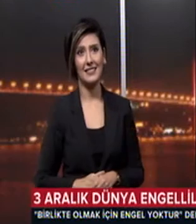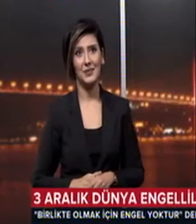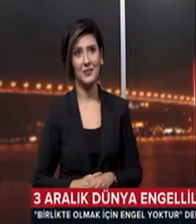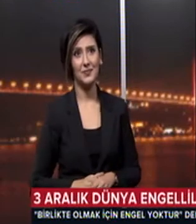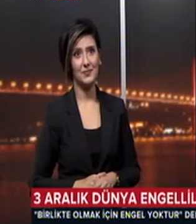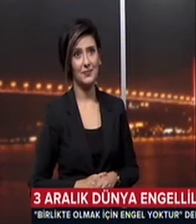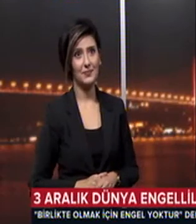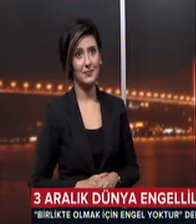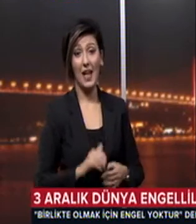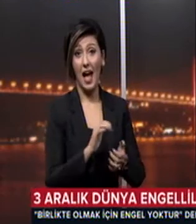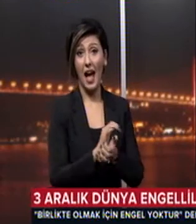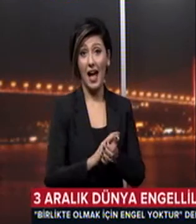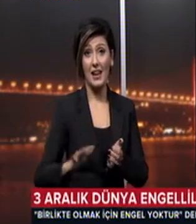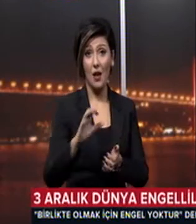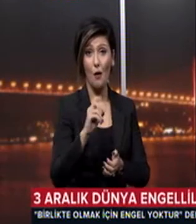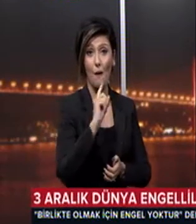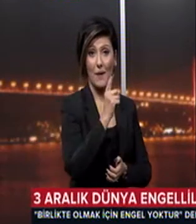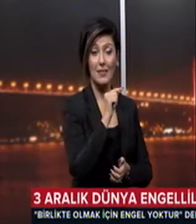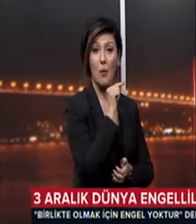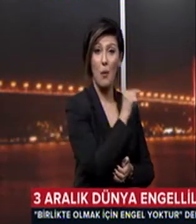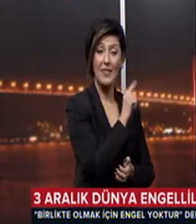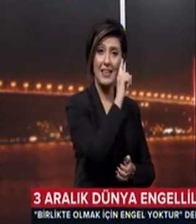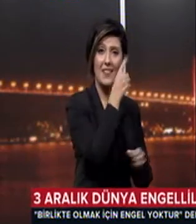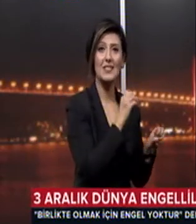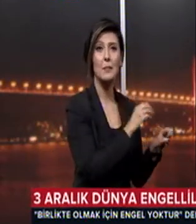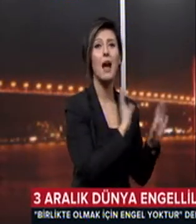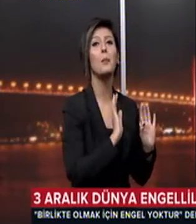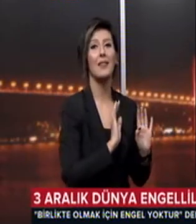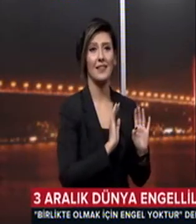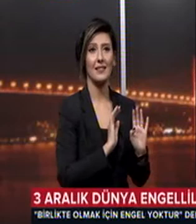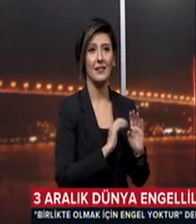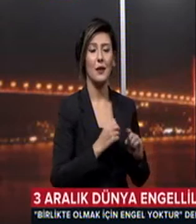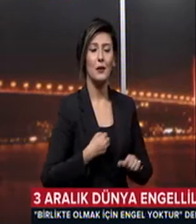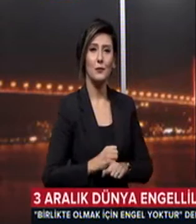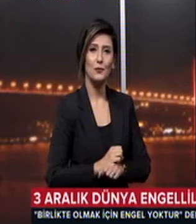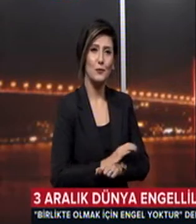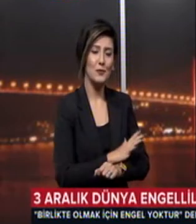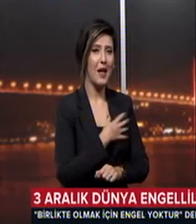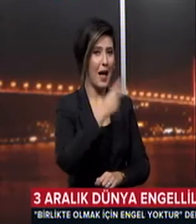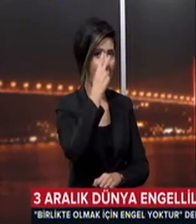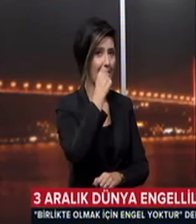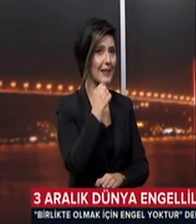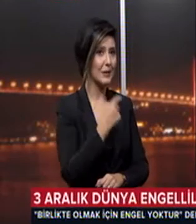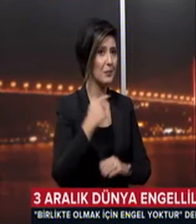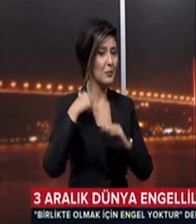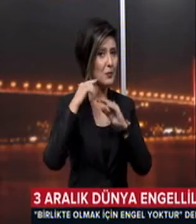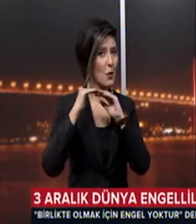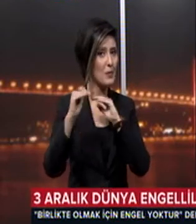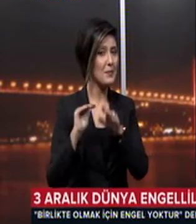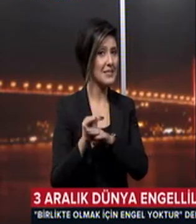Aileleri ve öğretmenleri de onları yalnız bırakmadı Durgulandım ve de ağladım Toplumsal yaşama katmaya